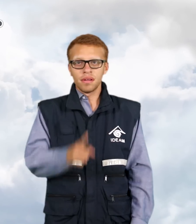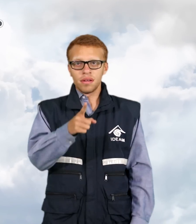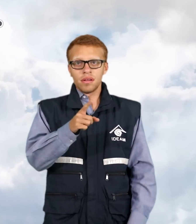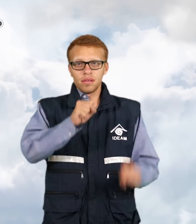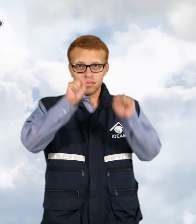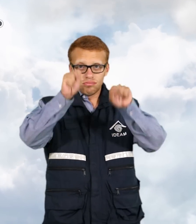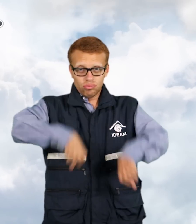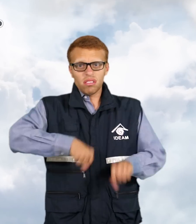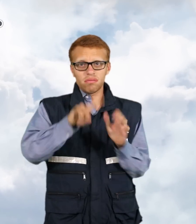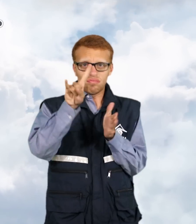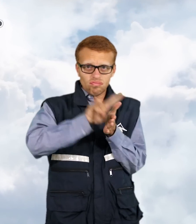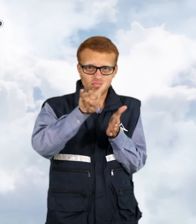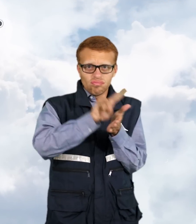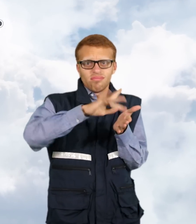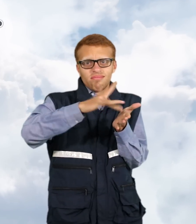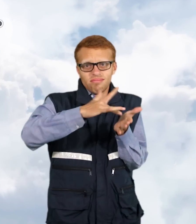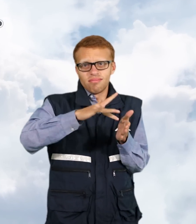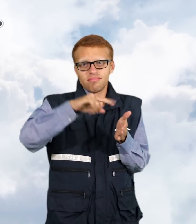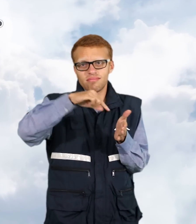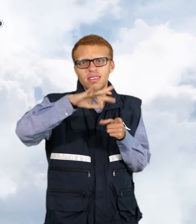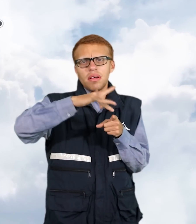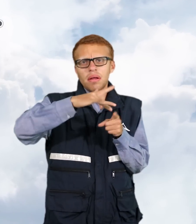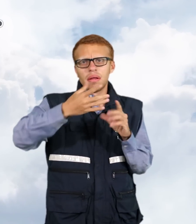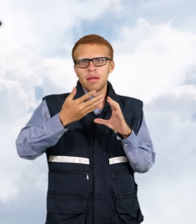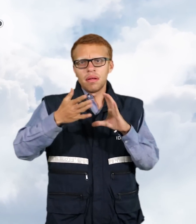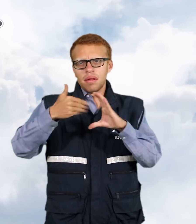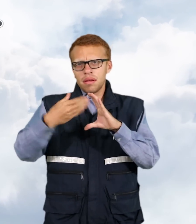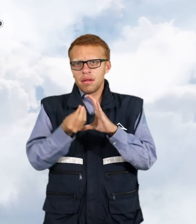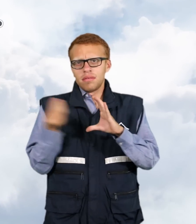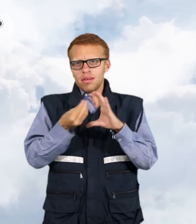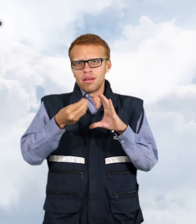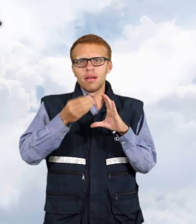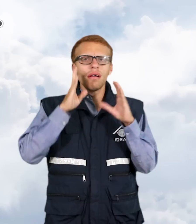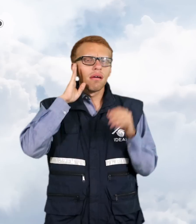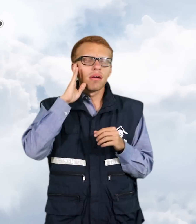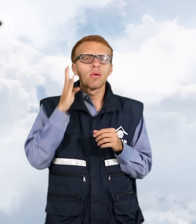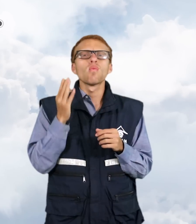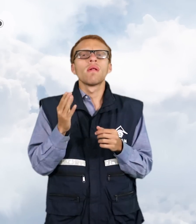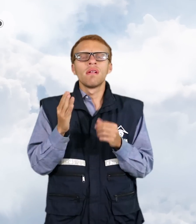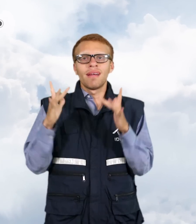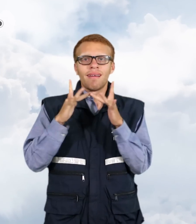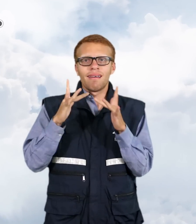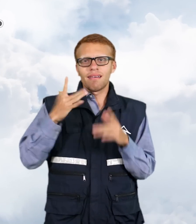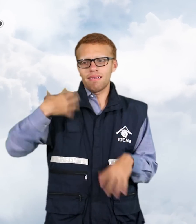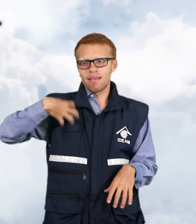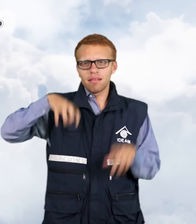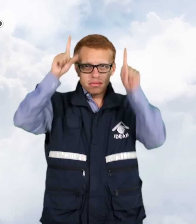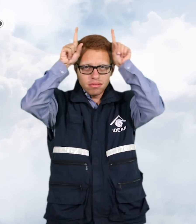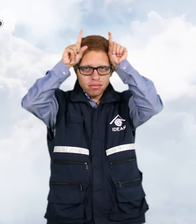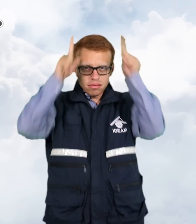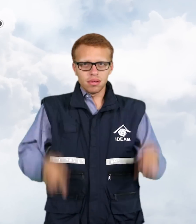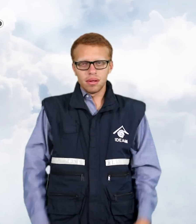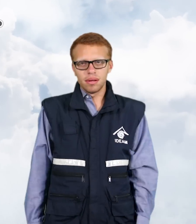Adicionalmente los invitamos a que descarguen nuestra aplicación Mi Pronóstico, disponible para dispositivos móviles iPhone